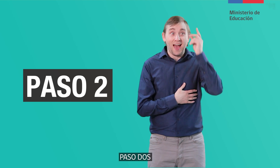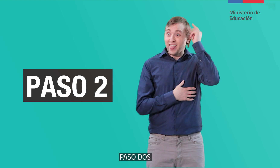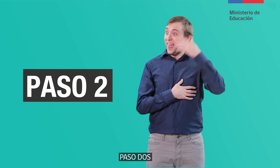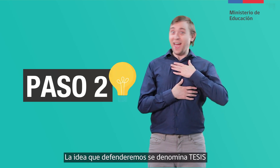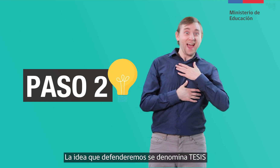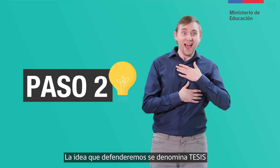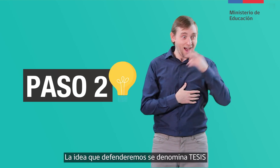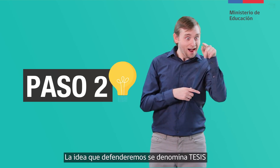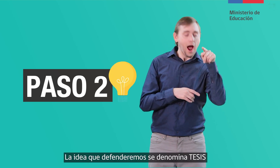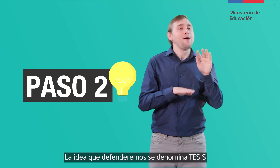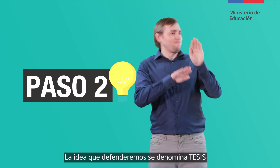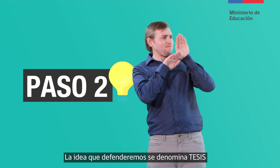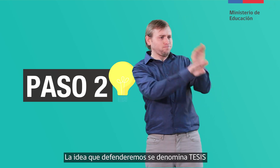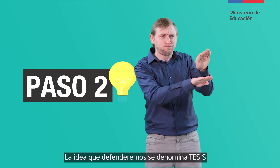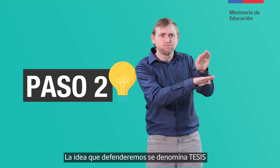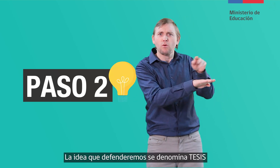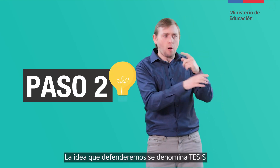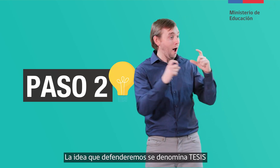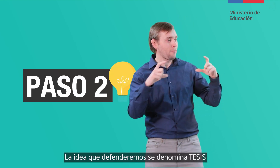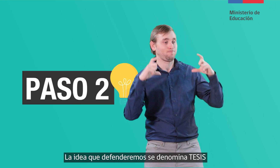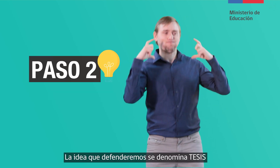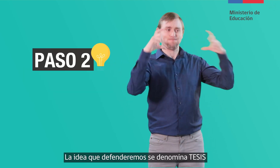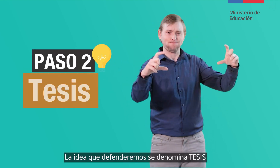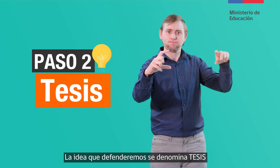La idea que defenderemos se denomina tesis